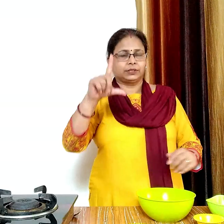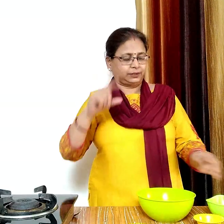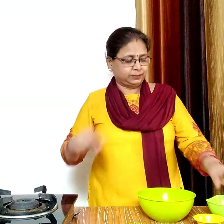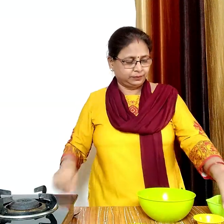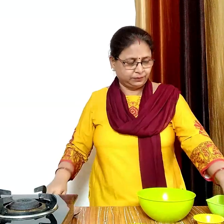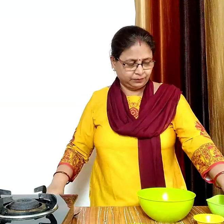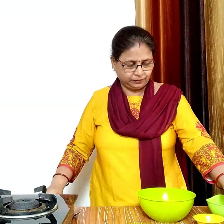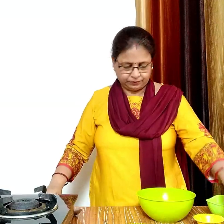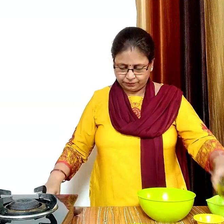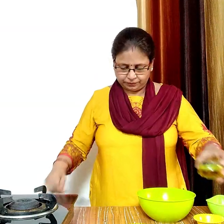एक बड़ा चम्मच ते